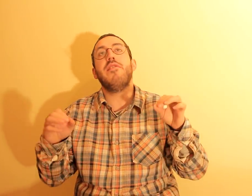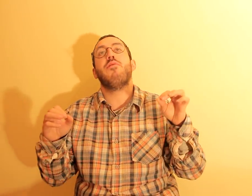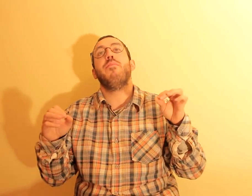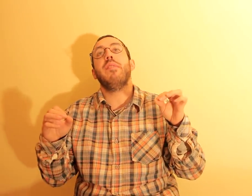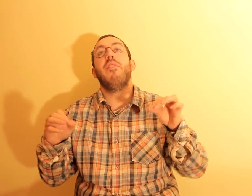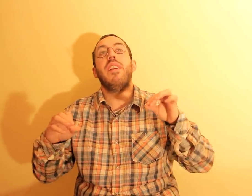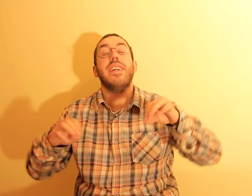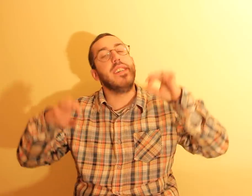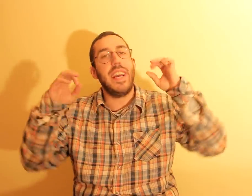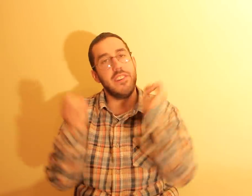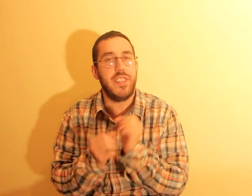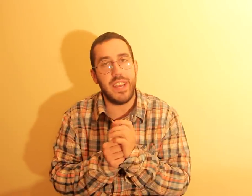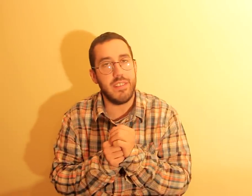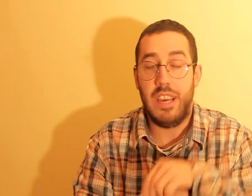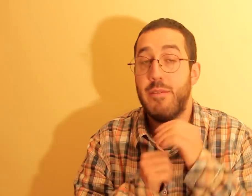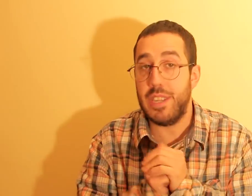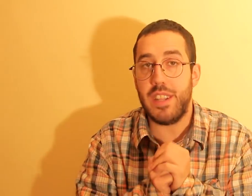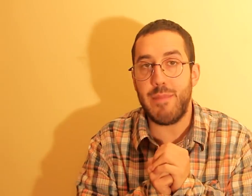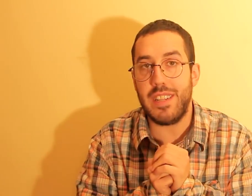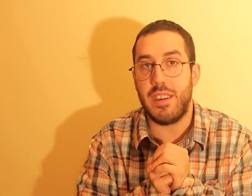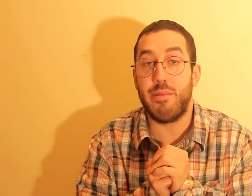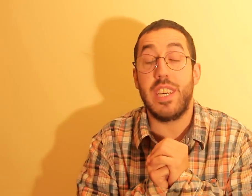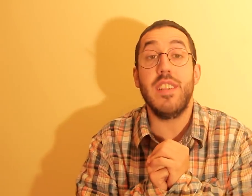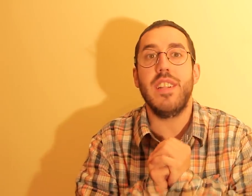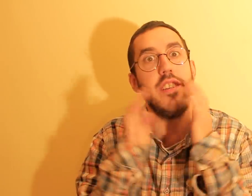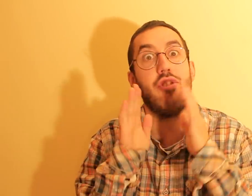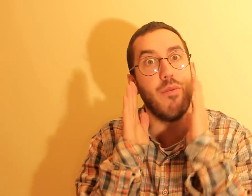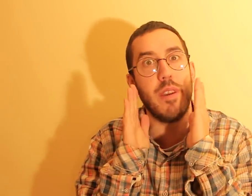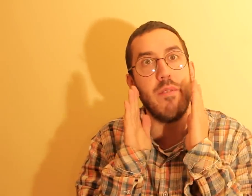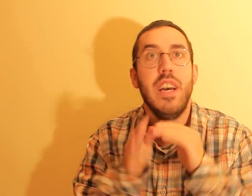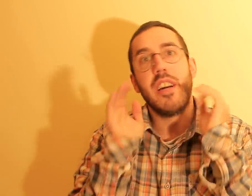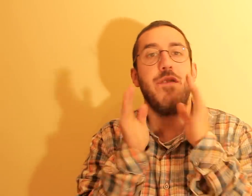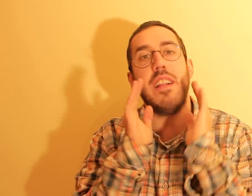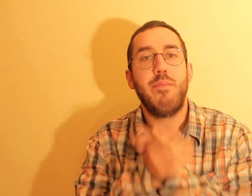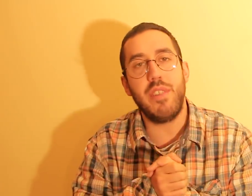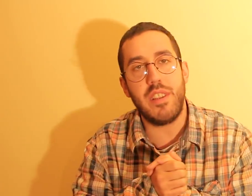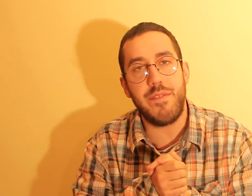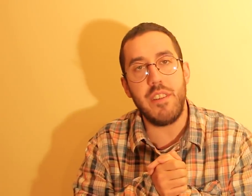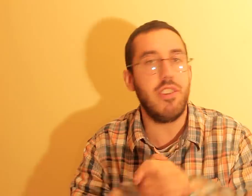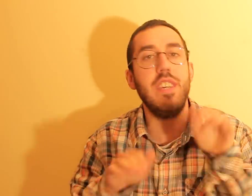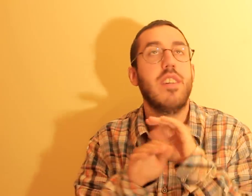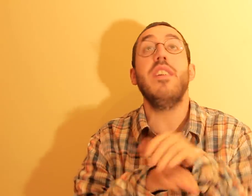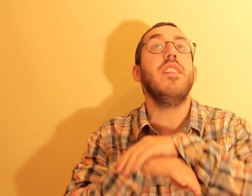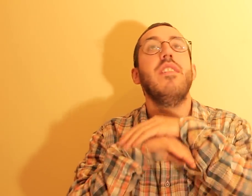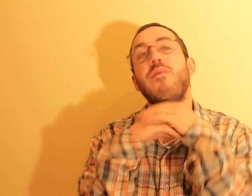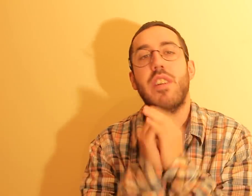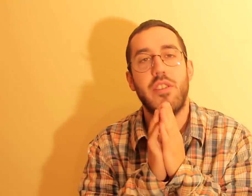descobriu, olha, que era estéreo. É uma coisa dramática, porque ele ali descobriu que afinal não podia ter filhos e que nenhum daqueles